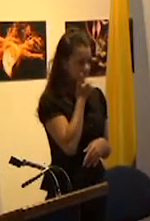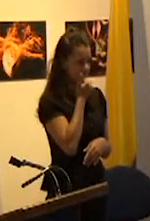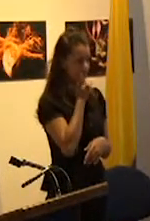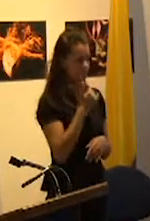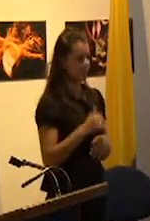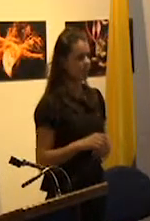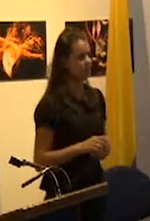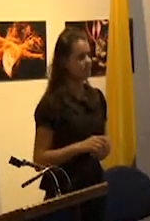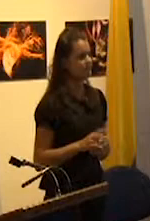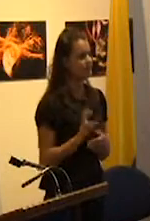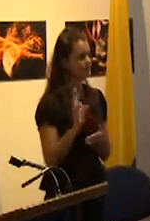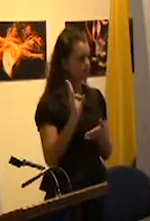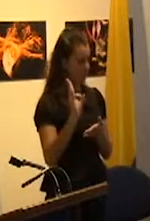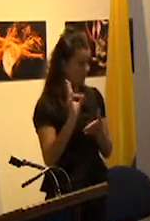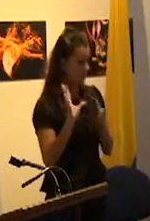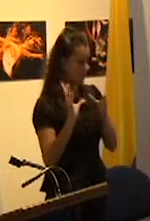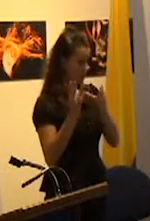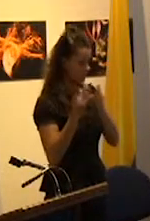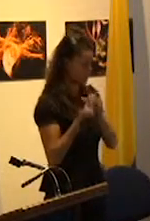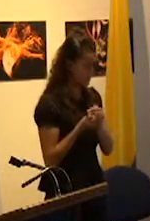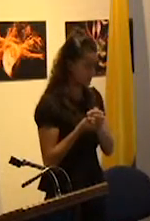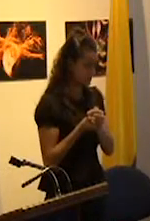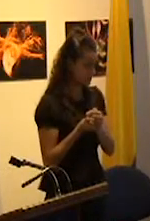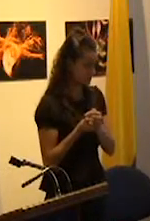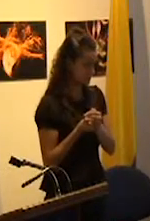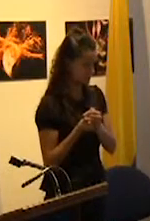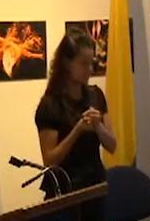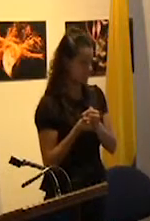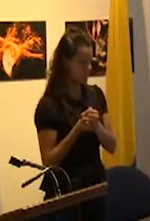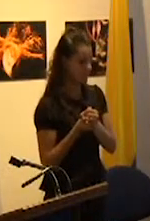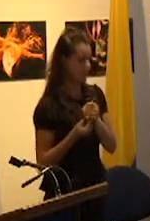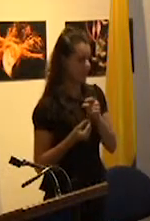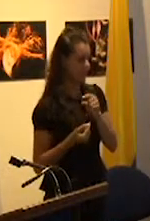de inclusivo que fue